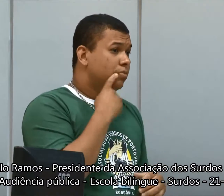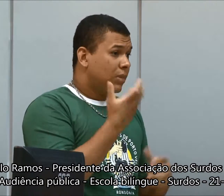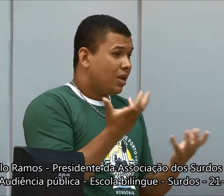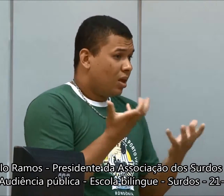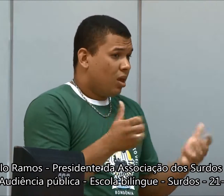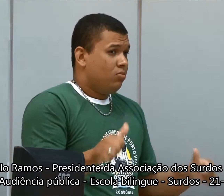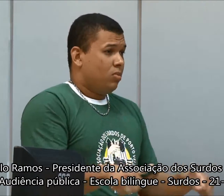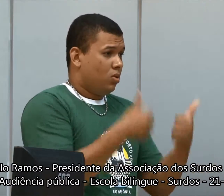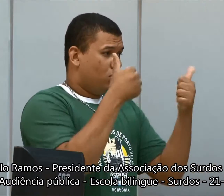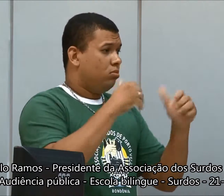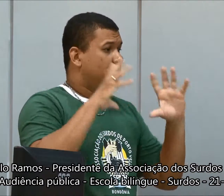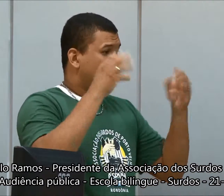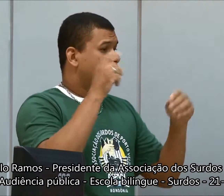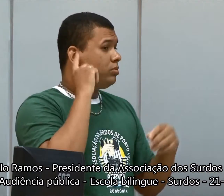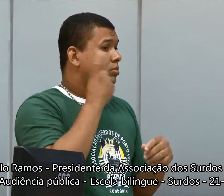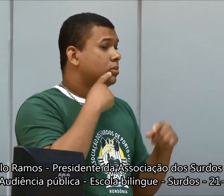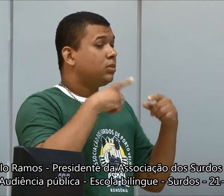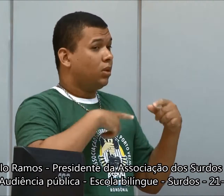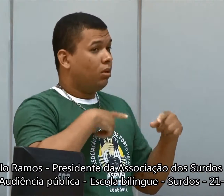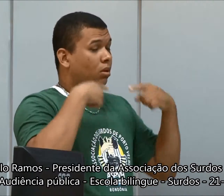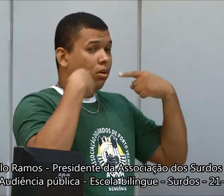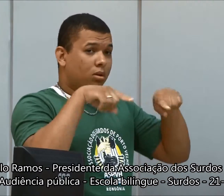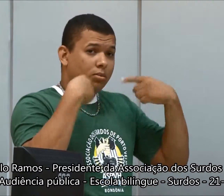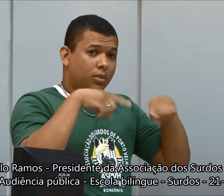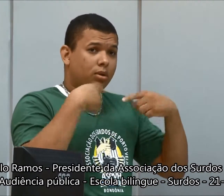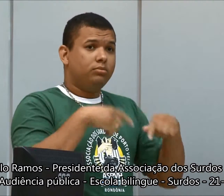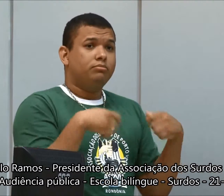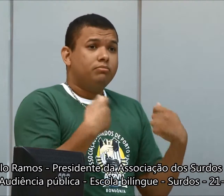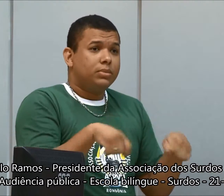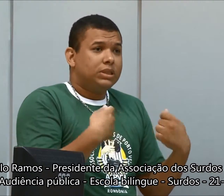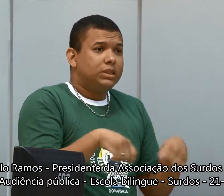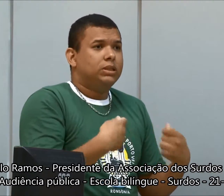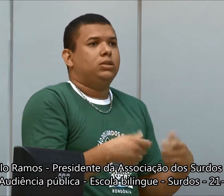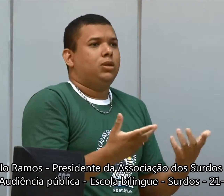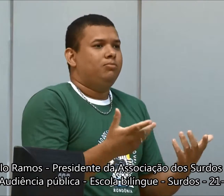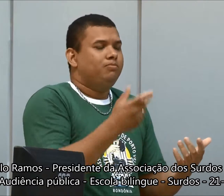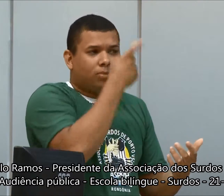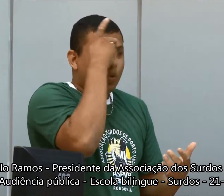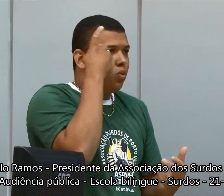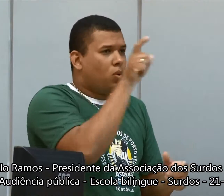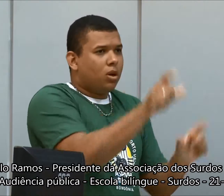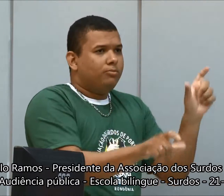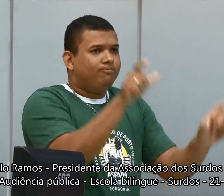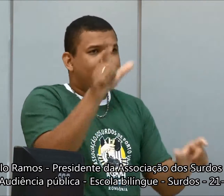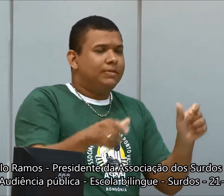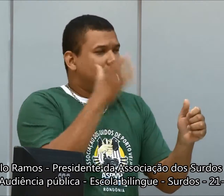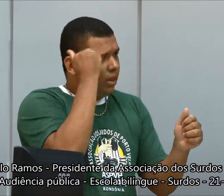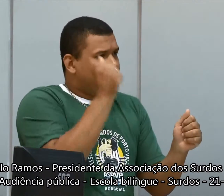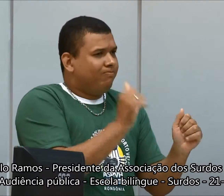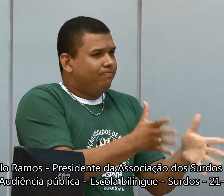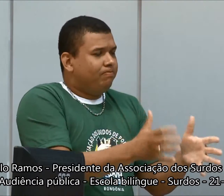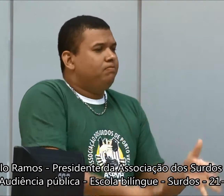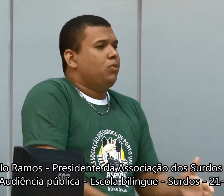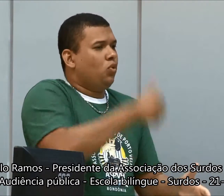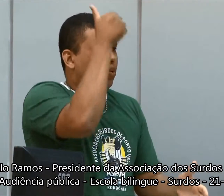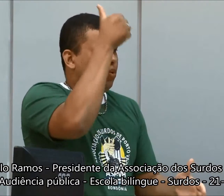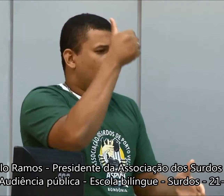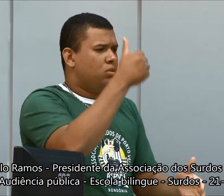gente quer que a comunidade surda cresça e melhore, né? E a gente tem reclamado muito, né, para que as pessoas saibam